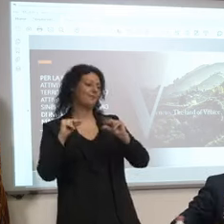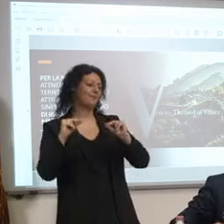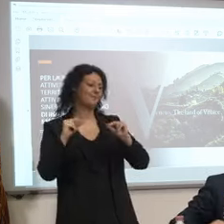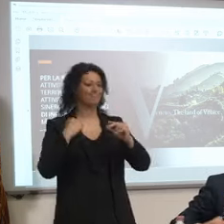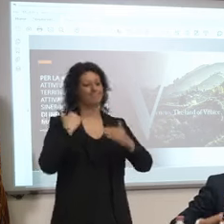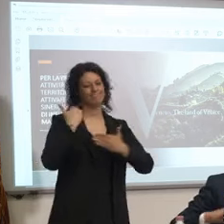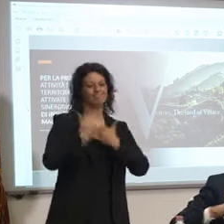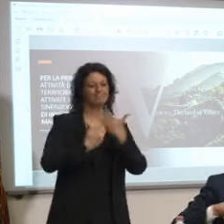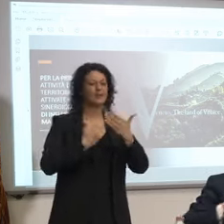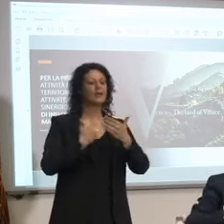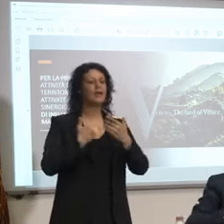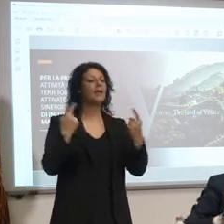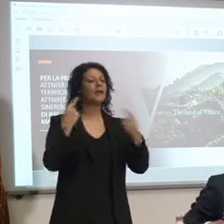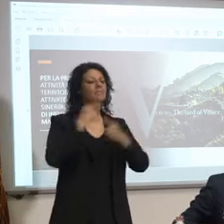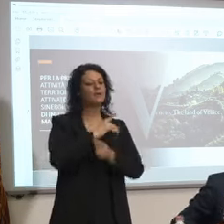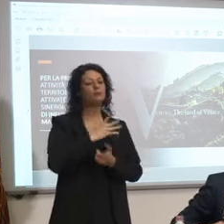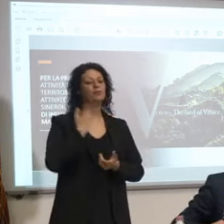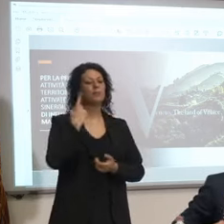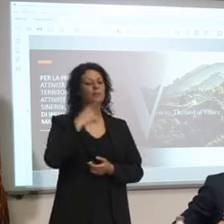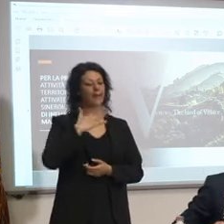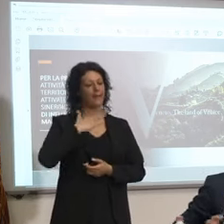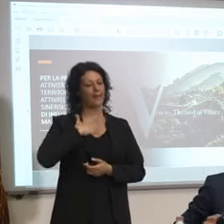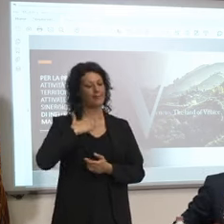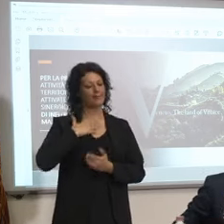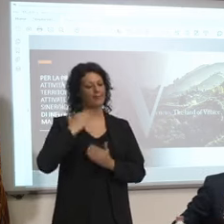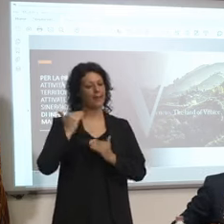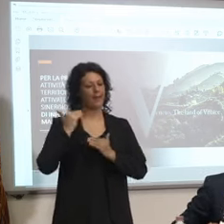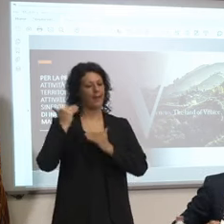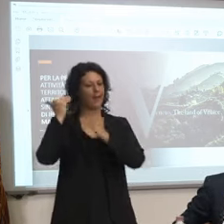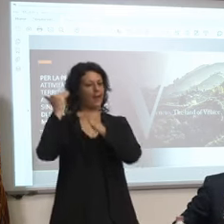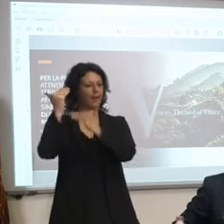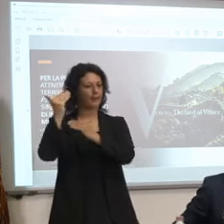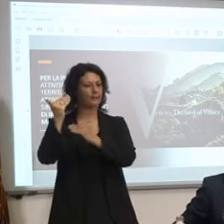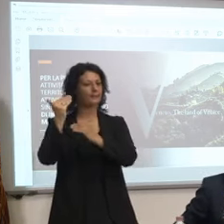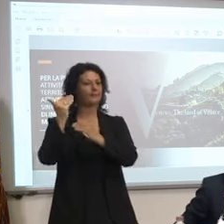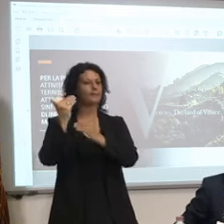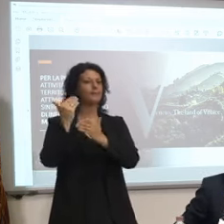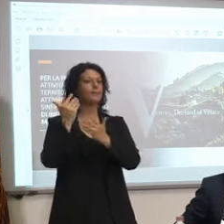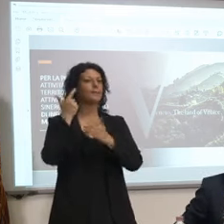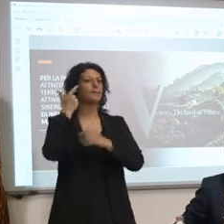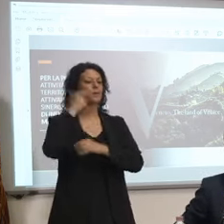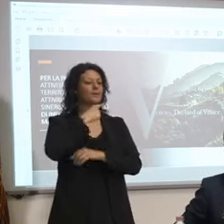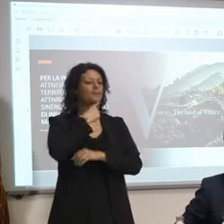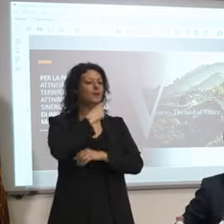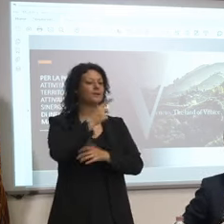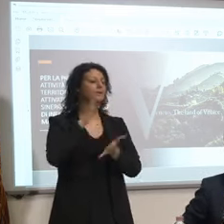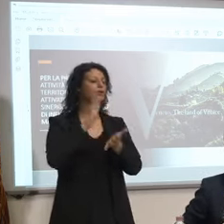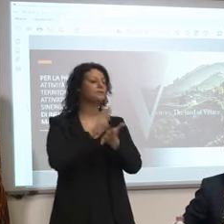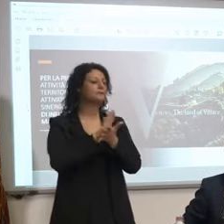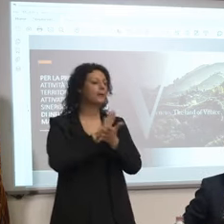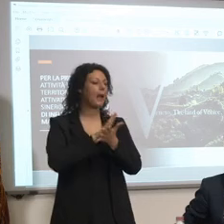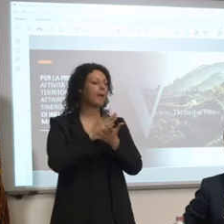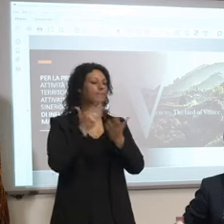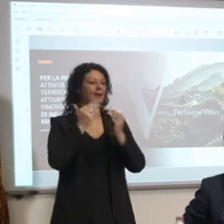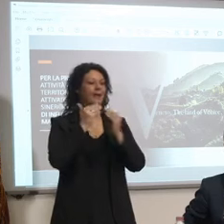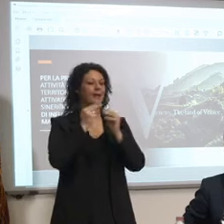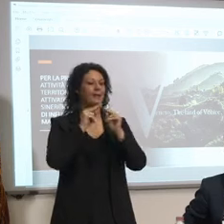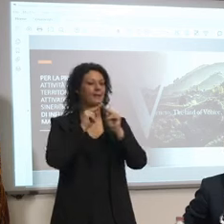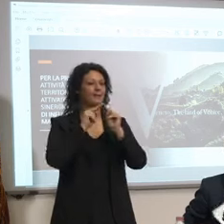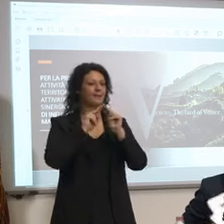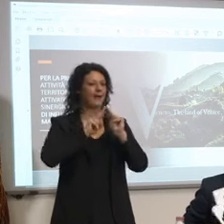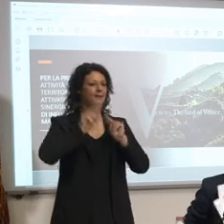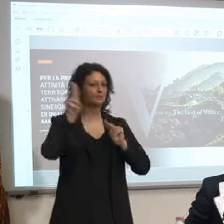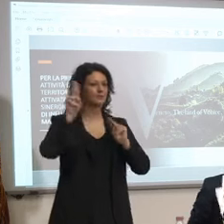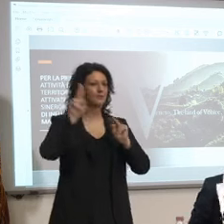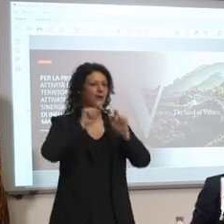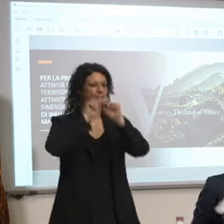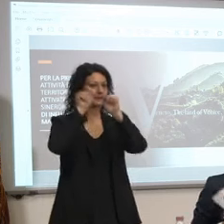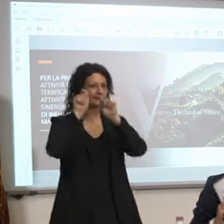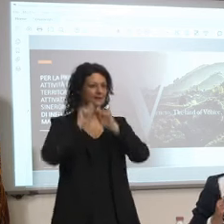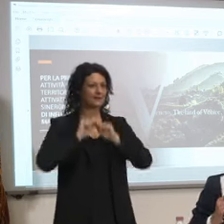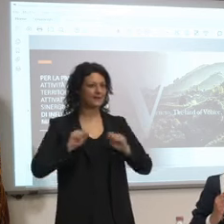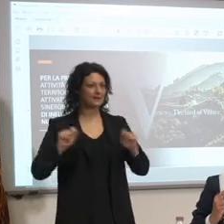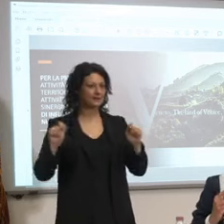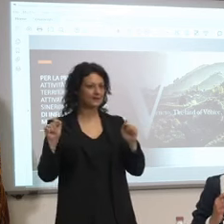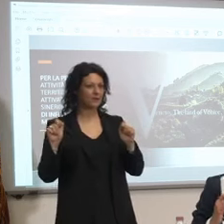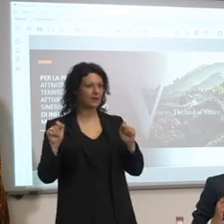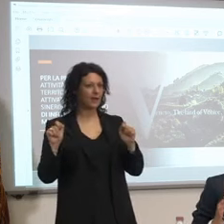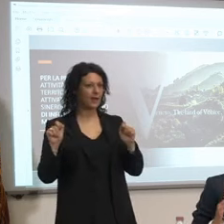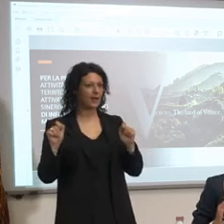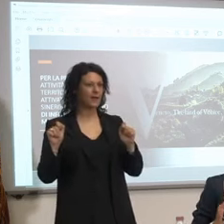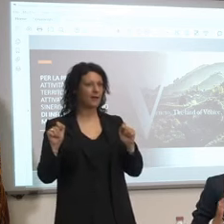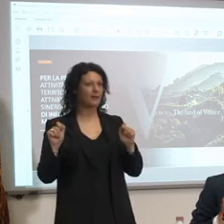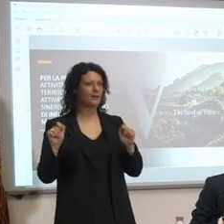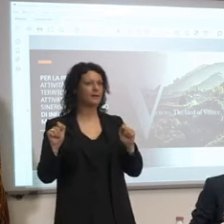di fascia perché lei mi ha parlato di stampa nazionale e internazionale ho premato perché si è corretto sulle